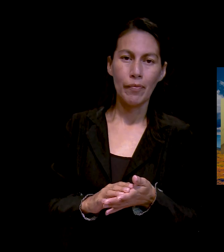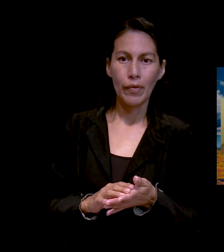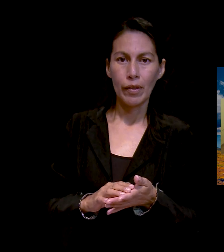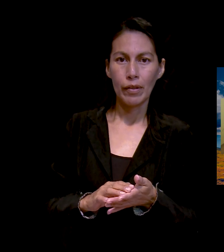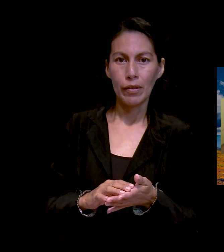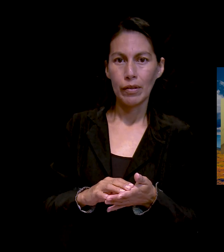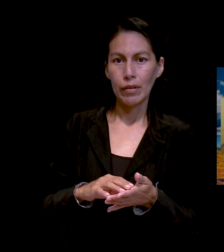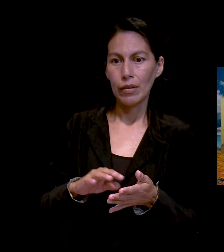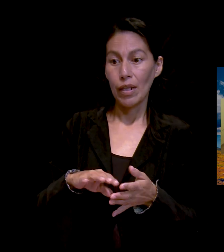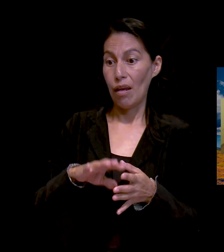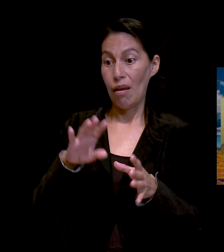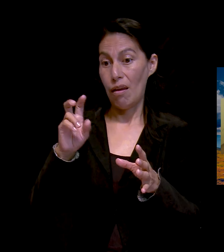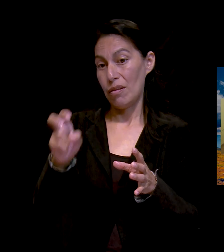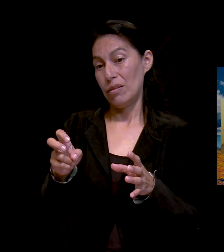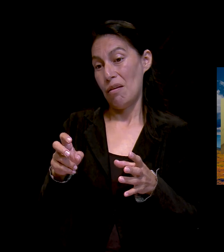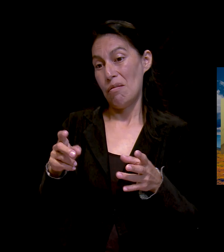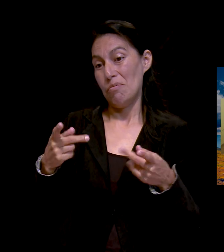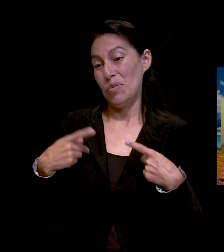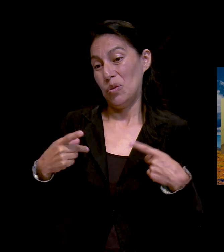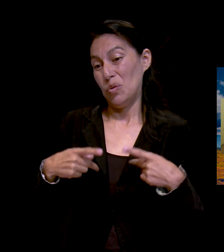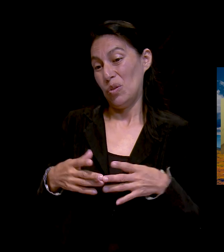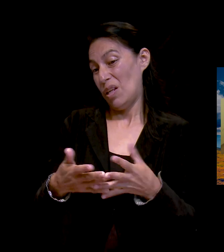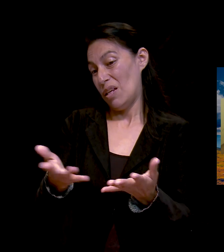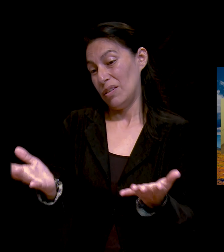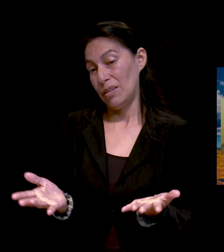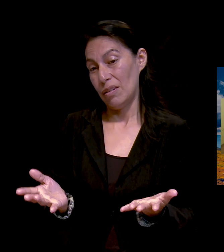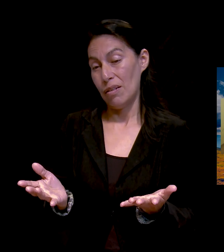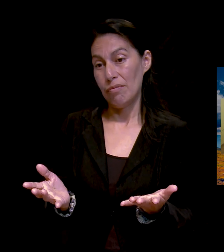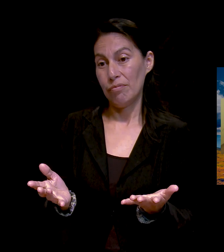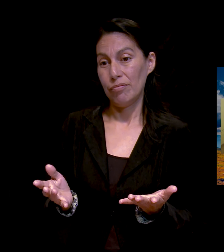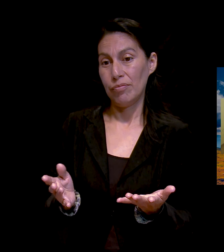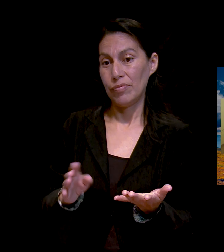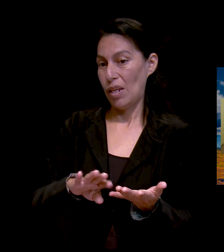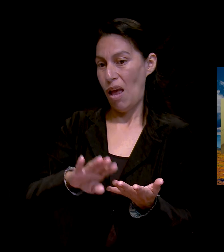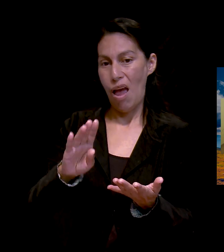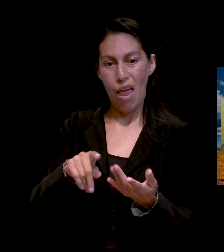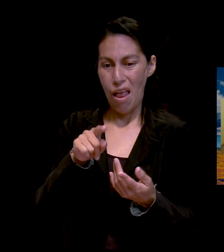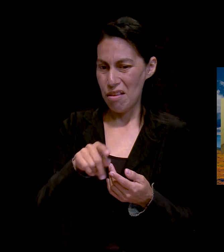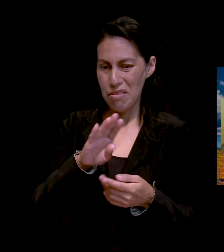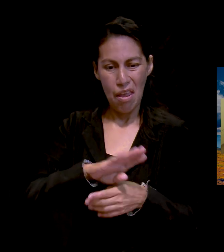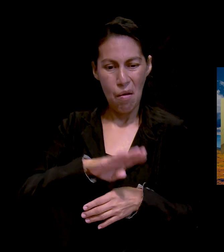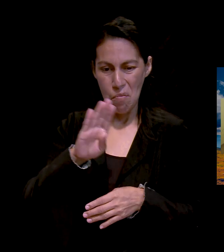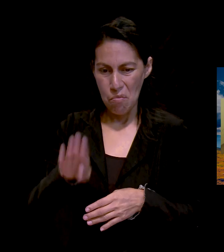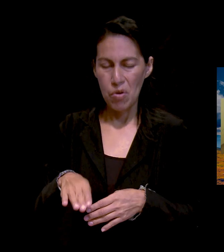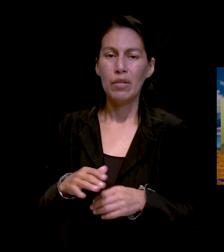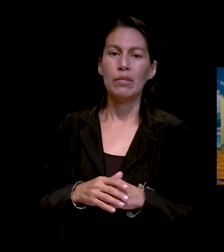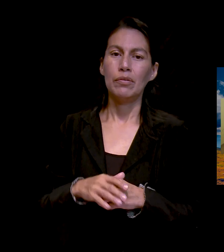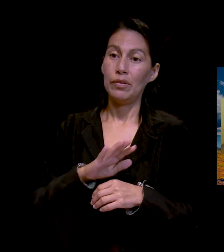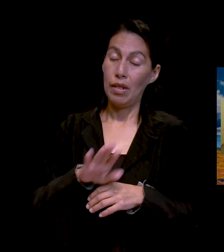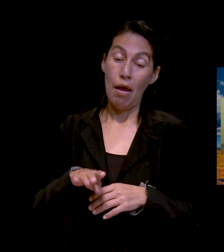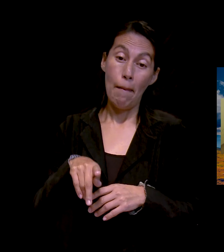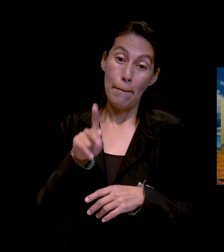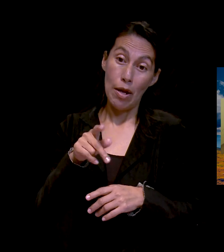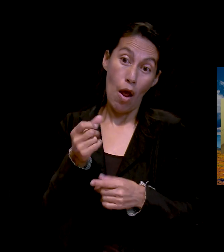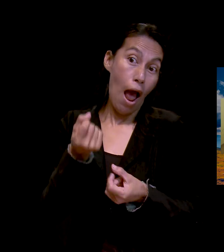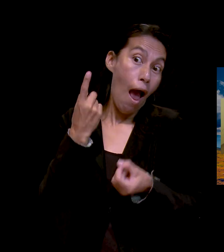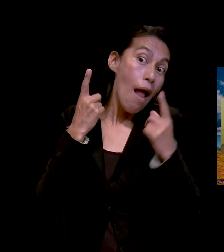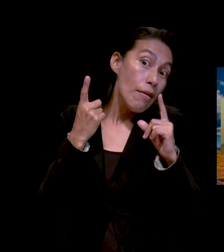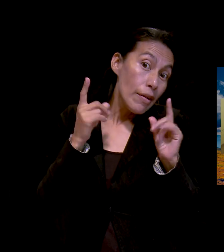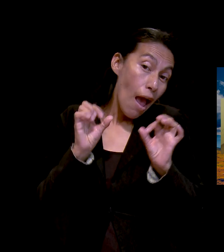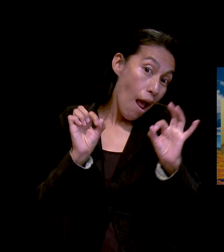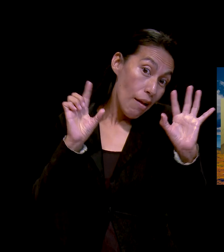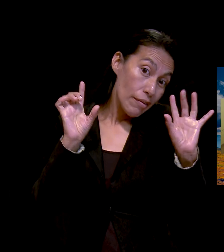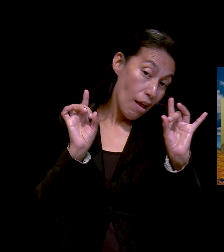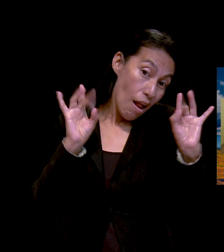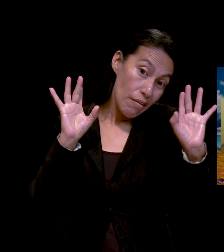se apoderó de ella. Así que dele, dele gracias a eso, a ese ser que, en el que usted cree. Dijo, porque su mamá, ya, o